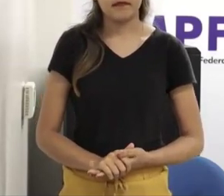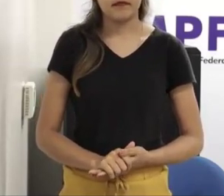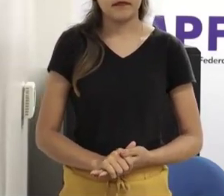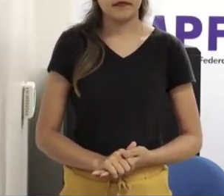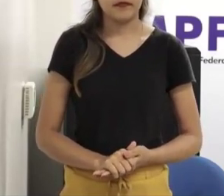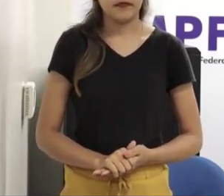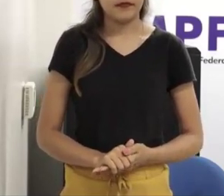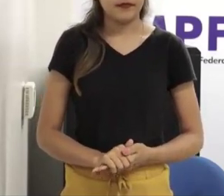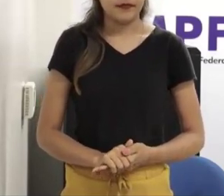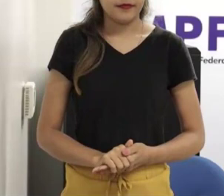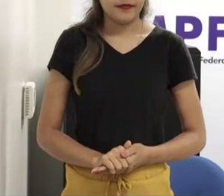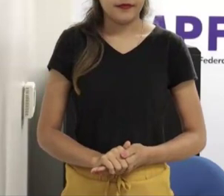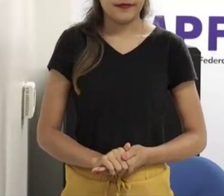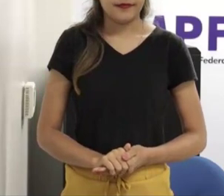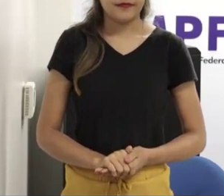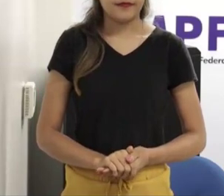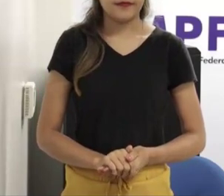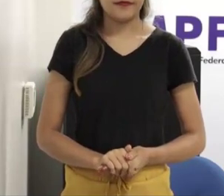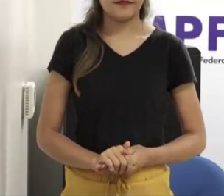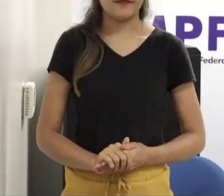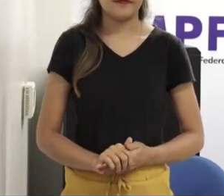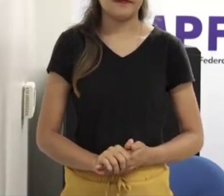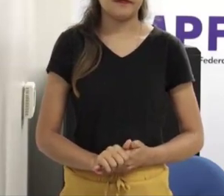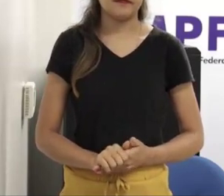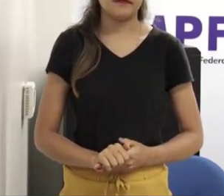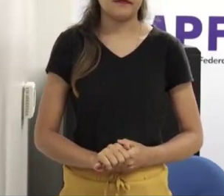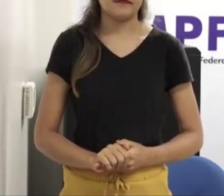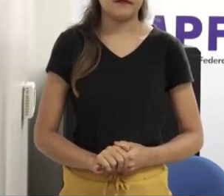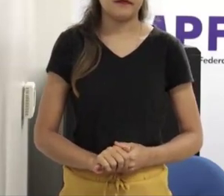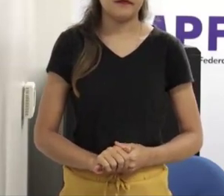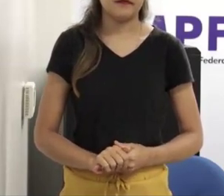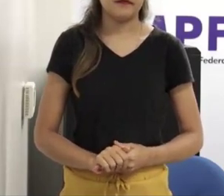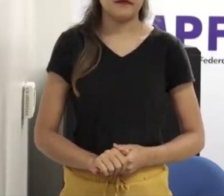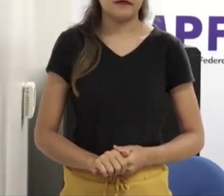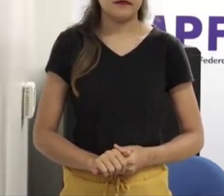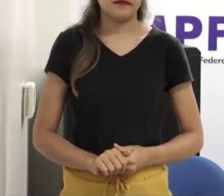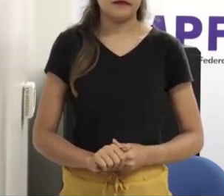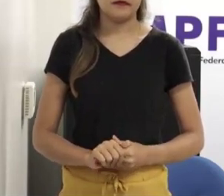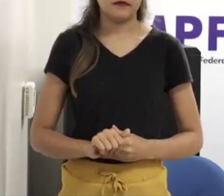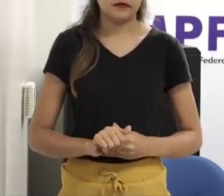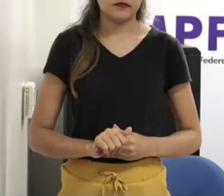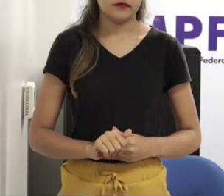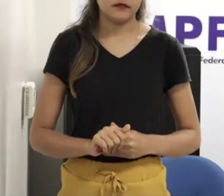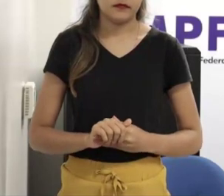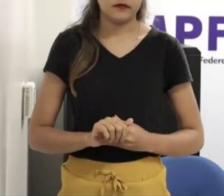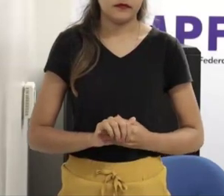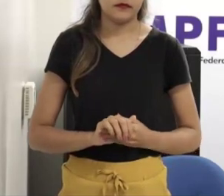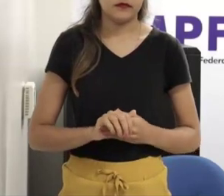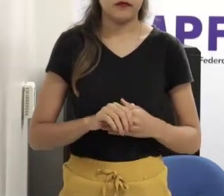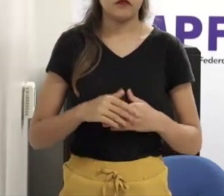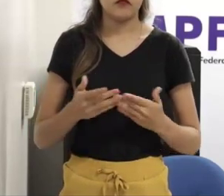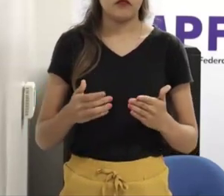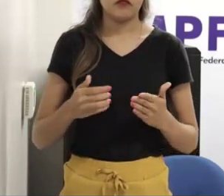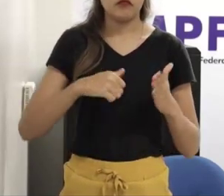eu vou falar de uma troca de mensagens, material, onde uma pessoa fornece, por exemplo. Ele tem um